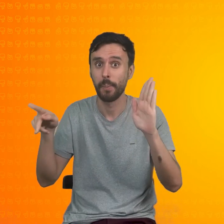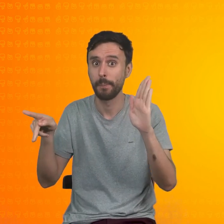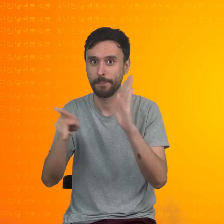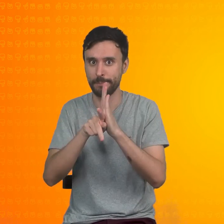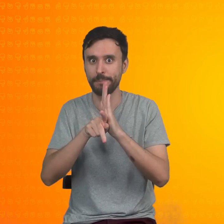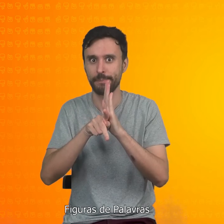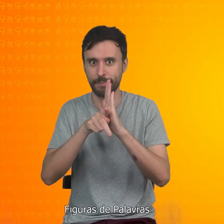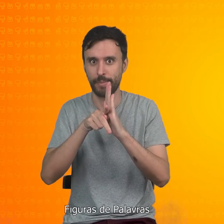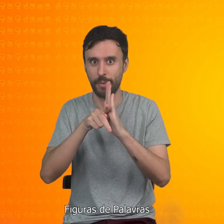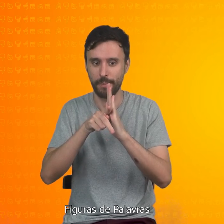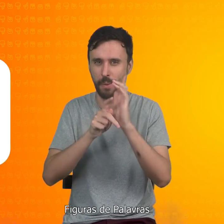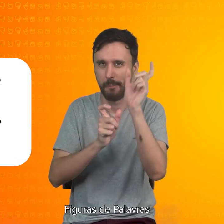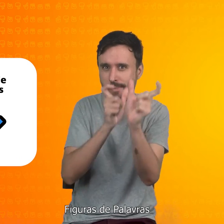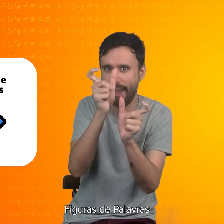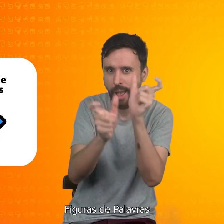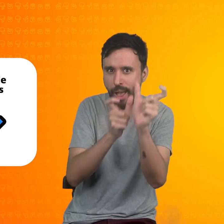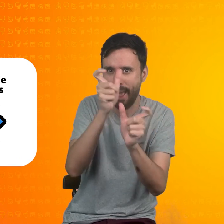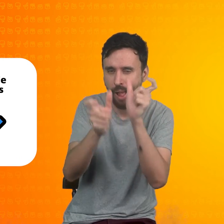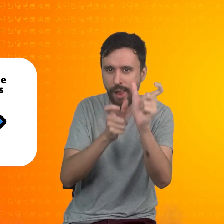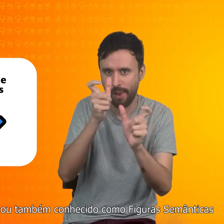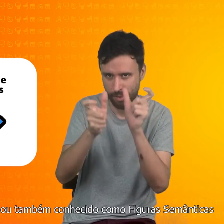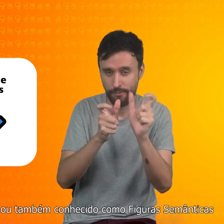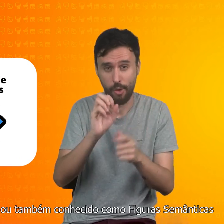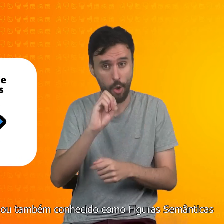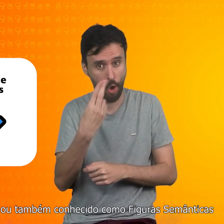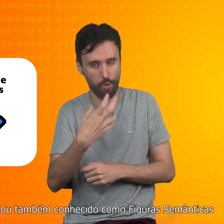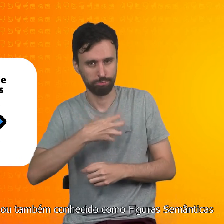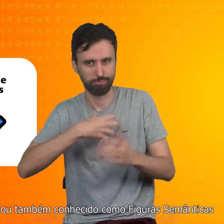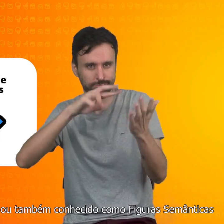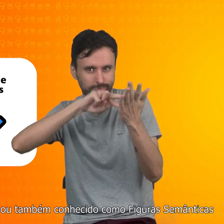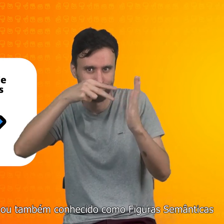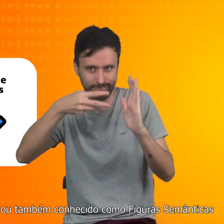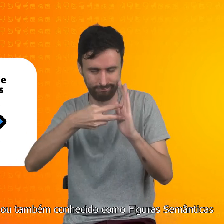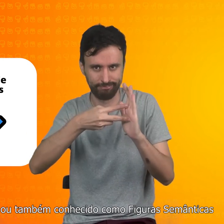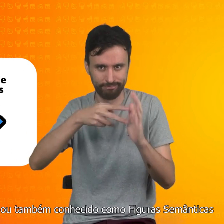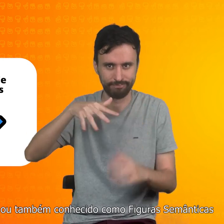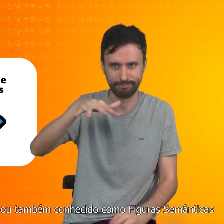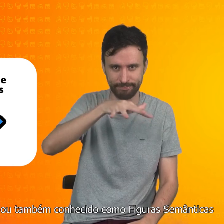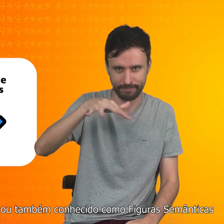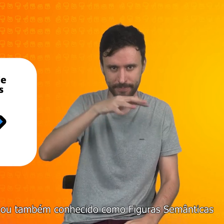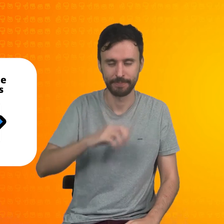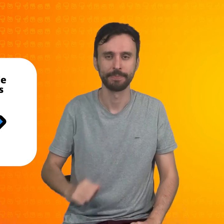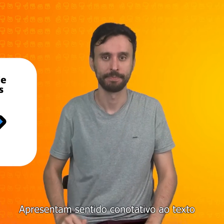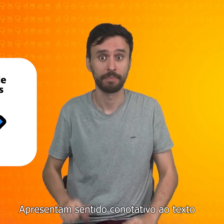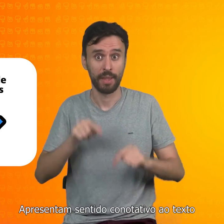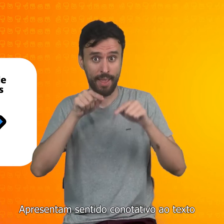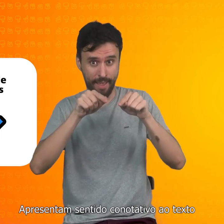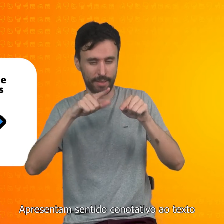Figuras de pensamento. Ou também conhecido como figuras semânticas. Apresenta um